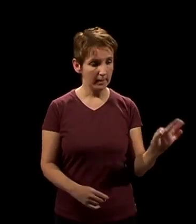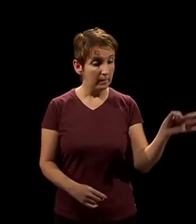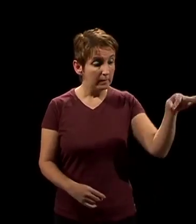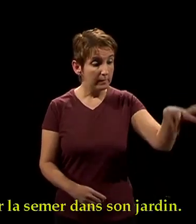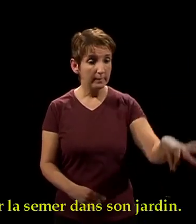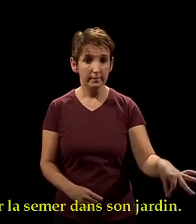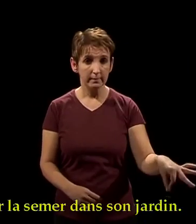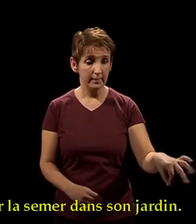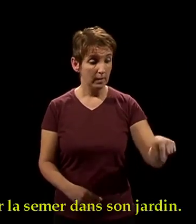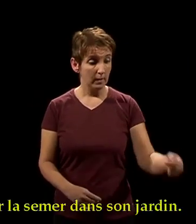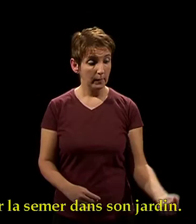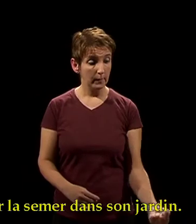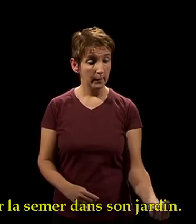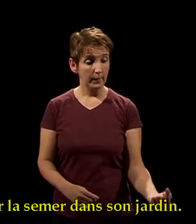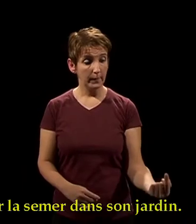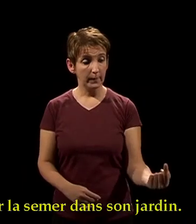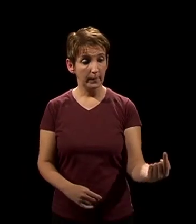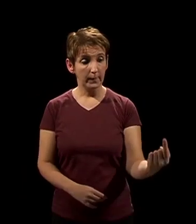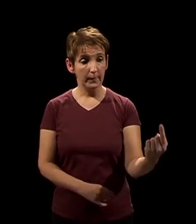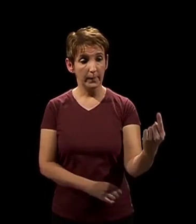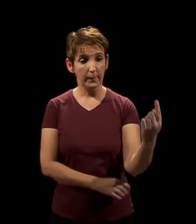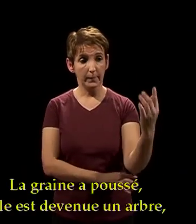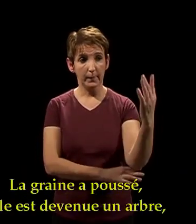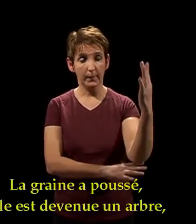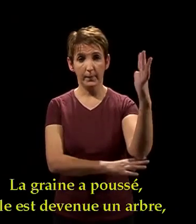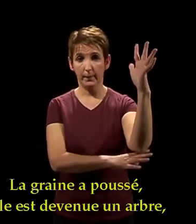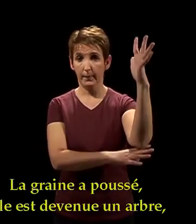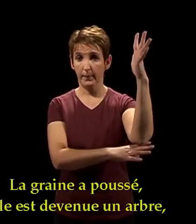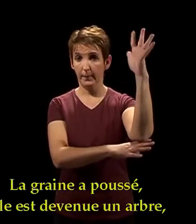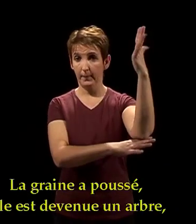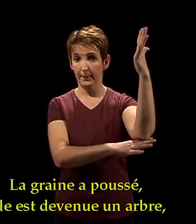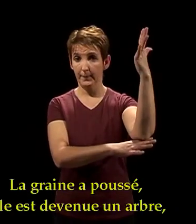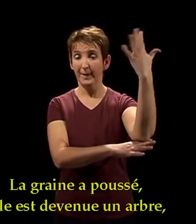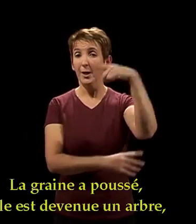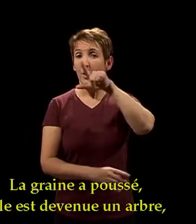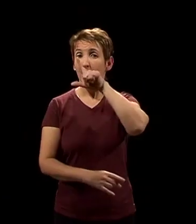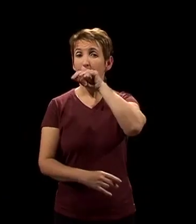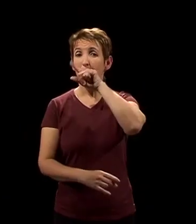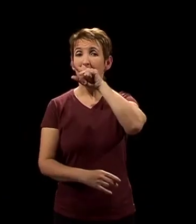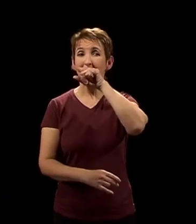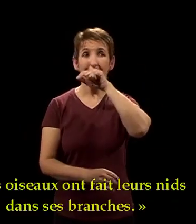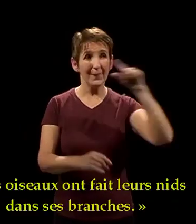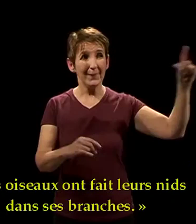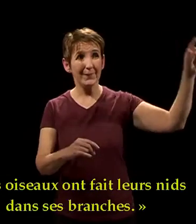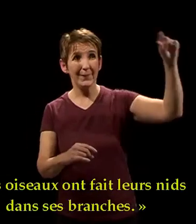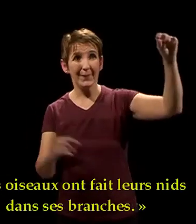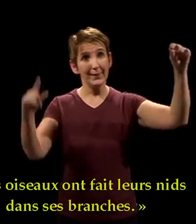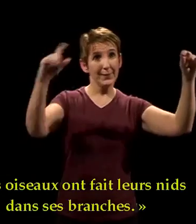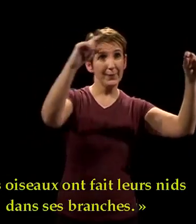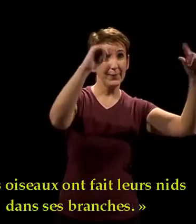Pour la semer dans son jardin. La graine a poussé, elle est devenue un arbre, et les oiseaux ont fait leur nid dans ses